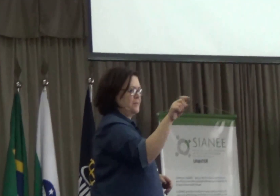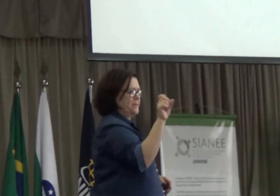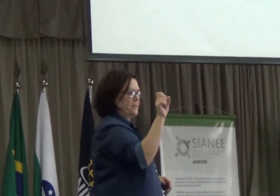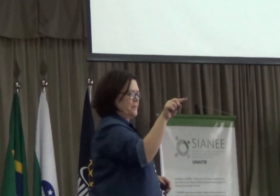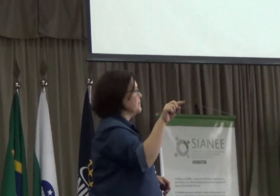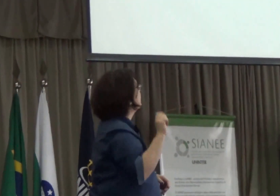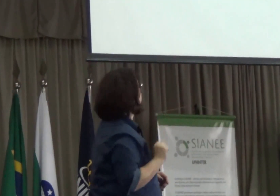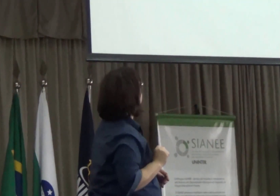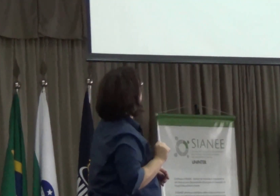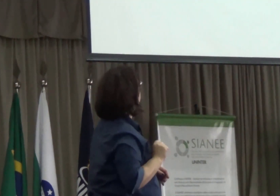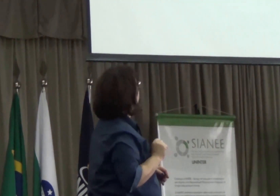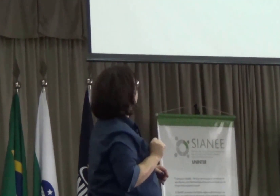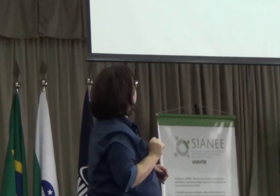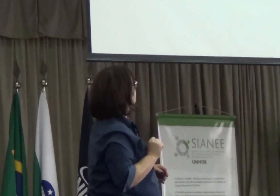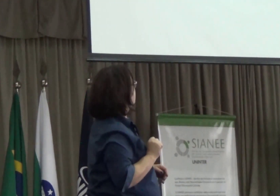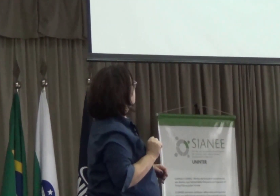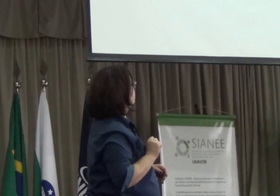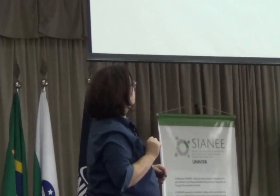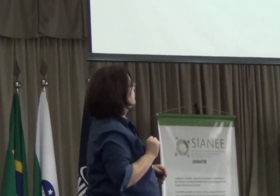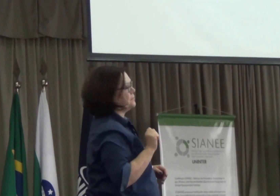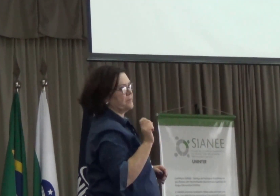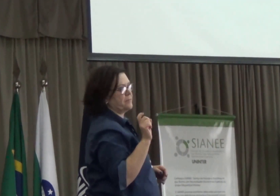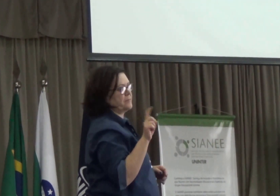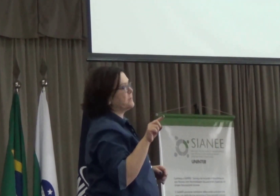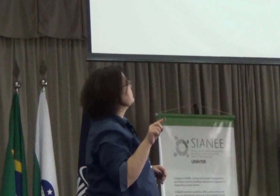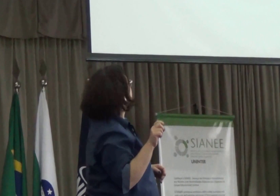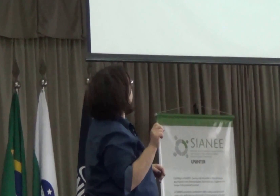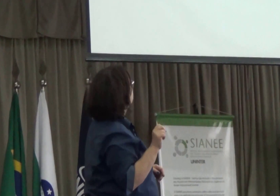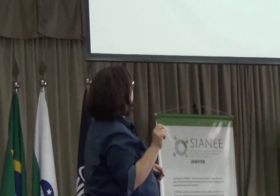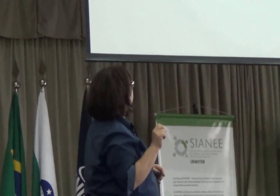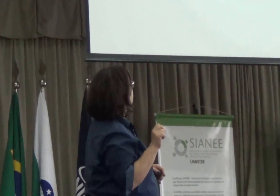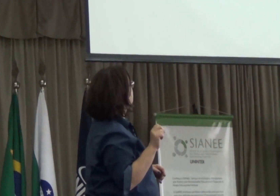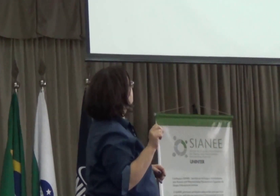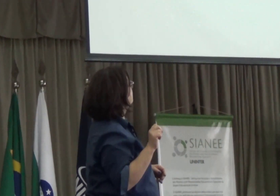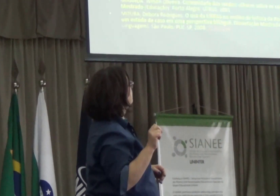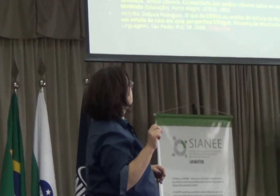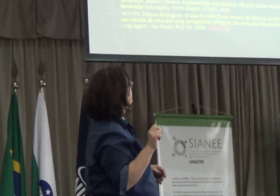lideranças ouvintes, mas hoje estamos focando aqui nas lideranças surdas, né? O próximo slide.